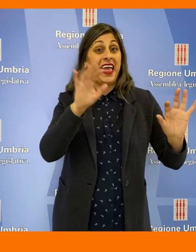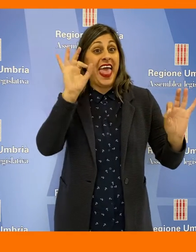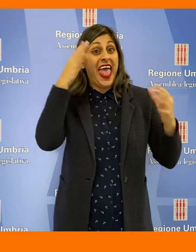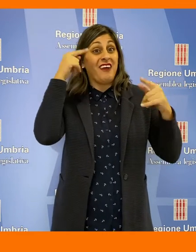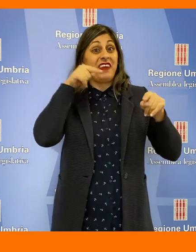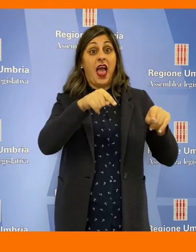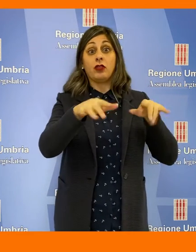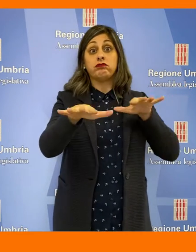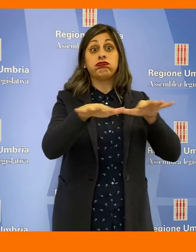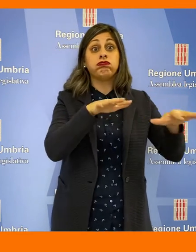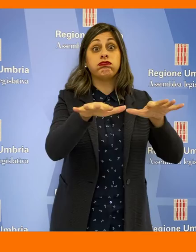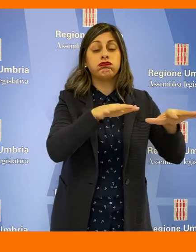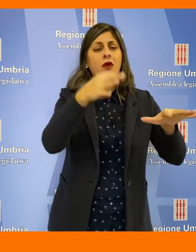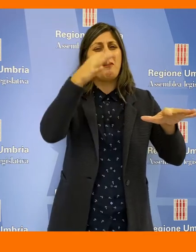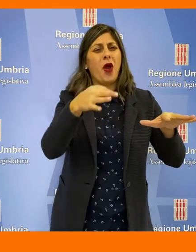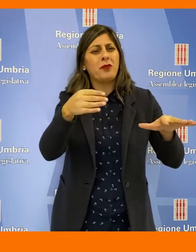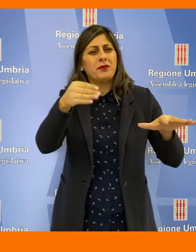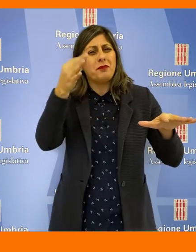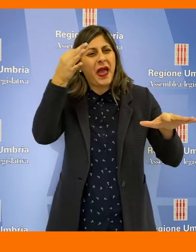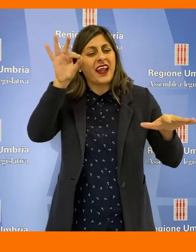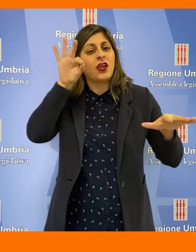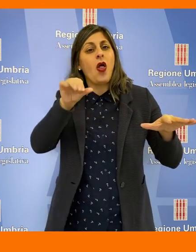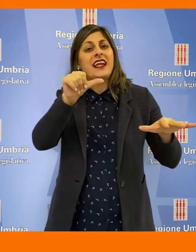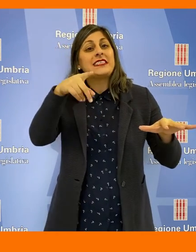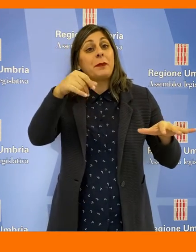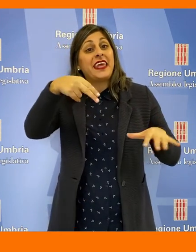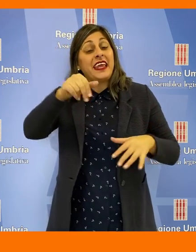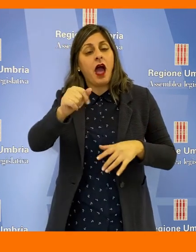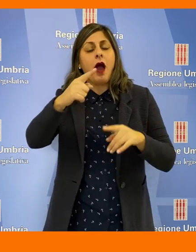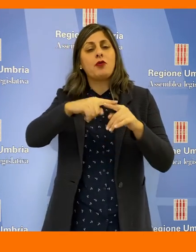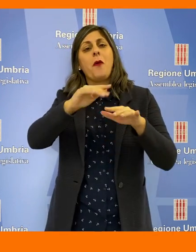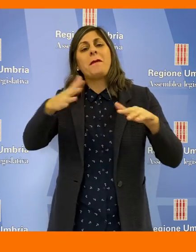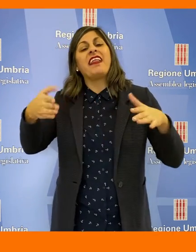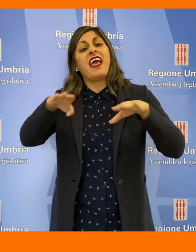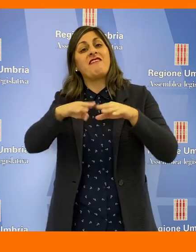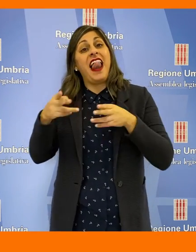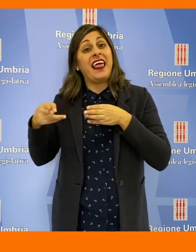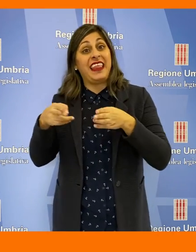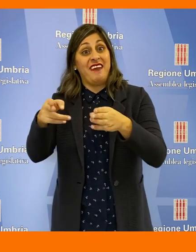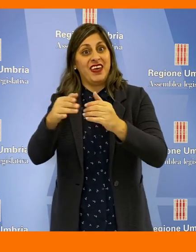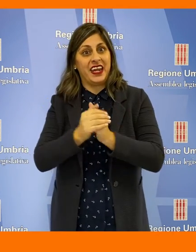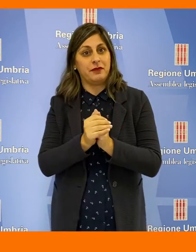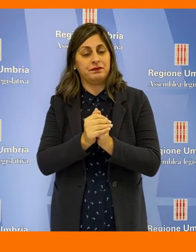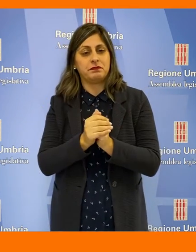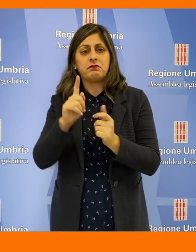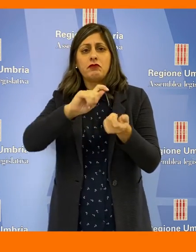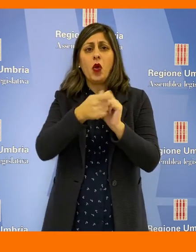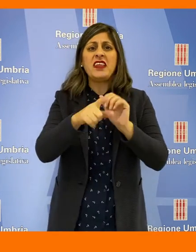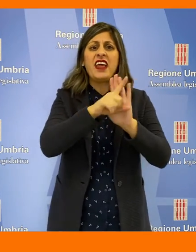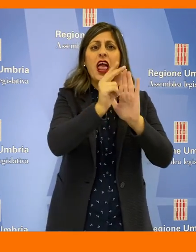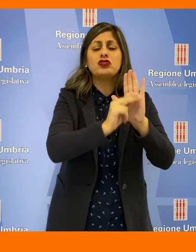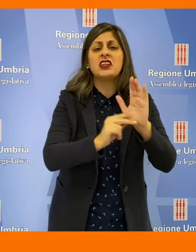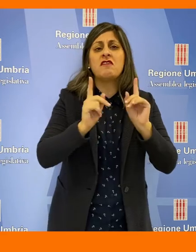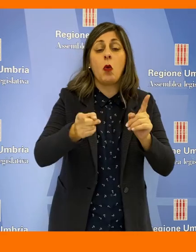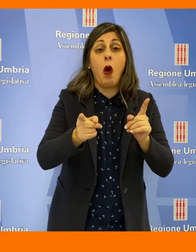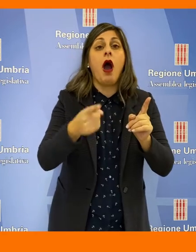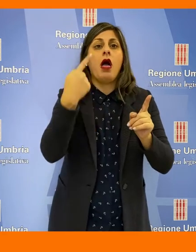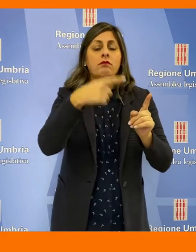calamitoso interessò in particolar modo Spina e la media valle del Tevere. Le modifiche legislative prevedono l'allargamento della